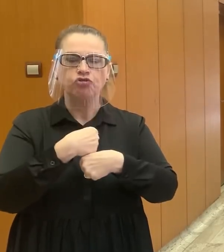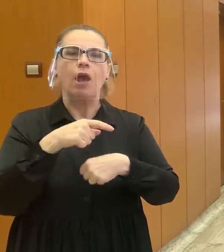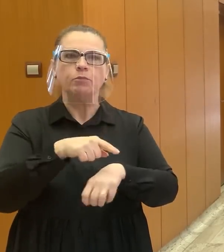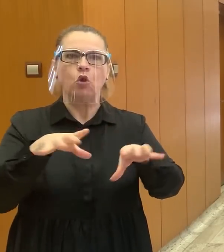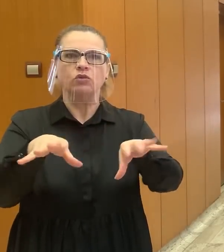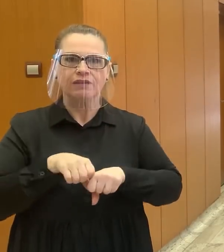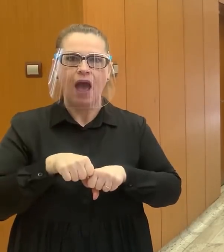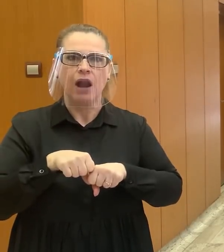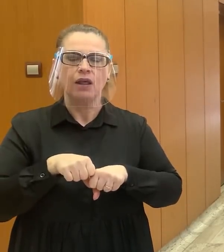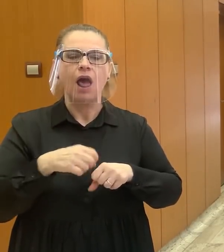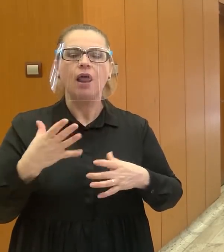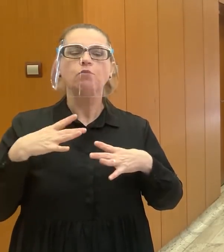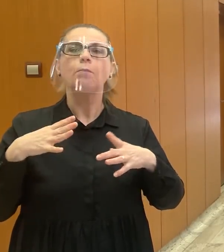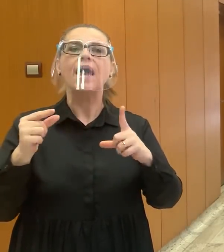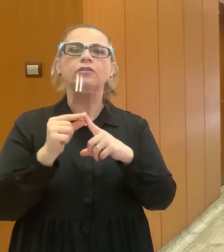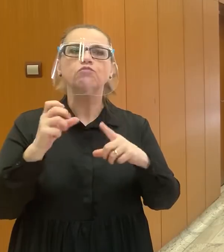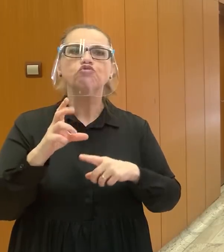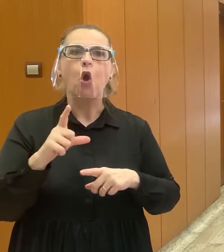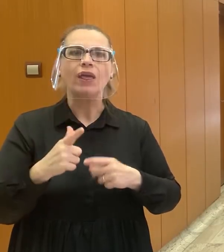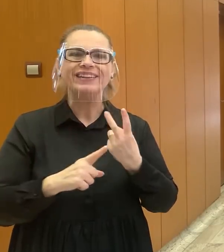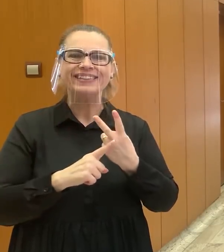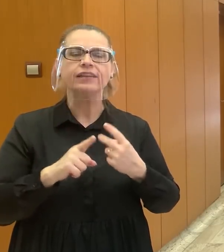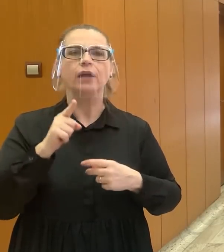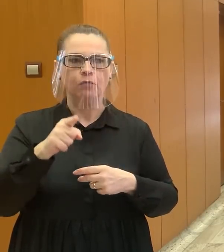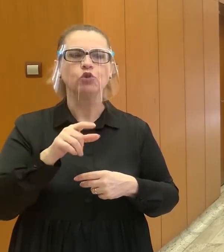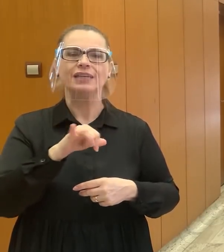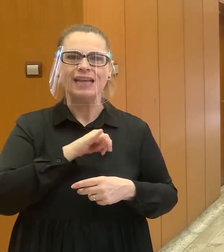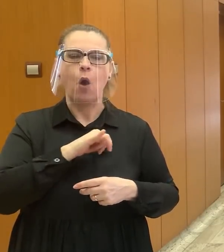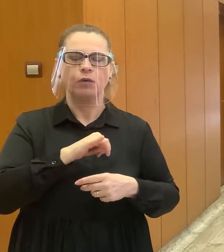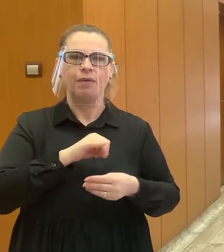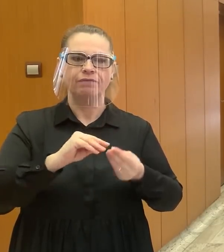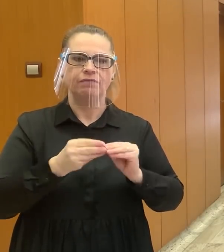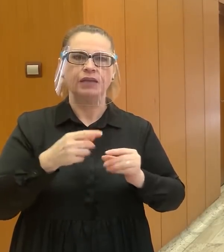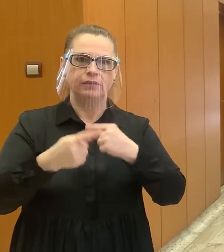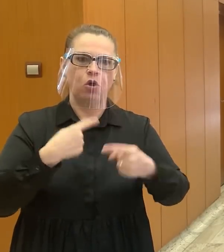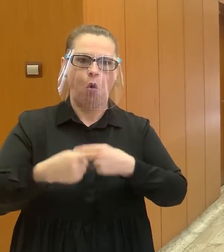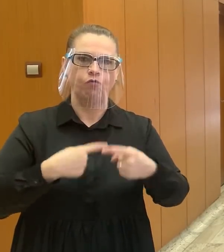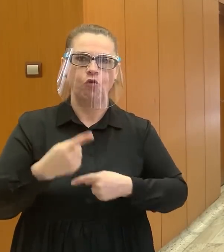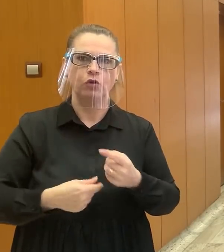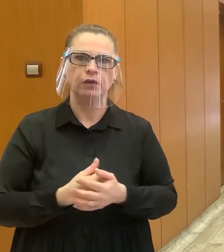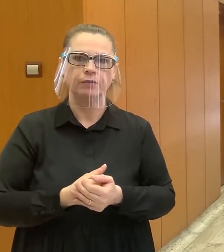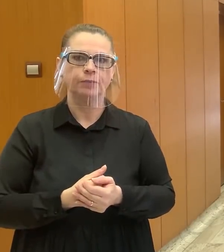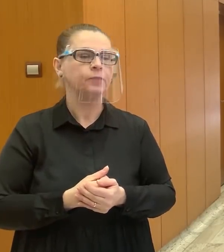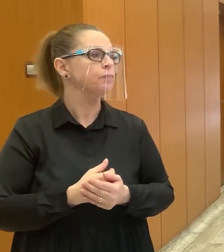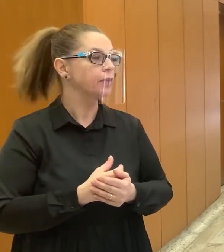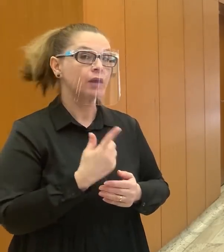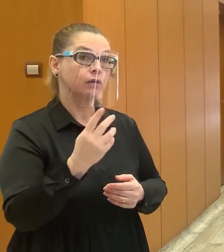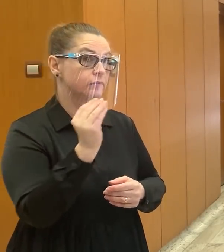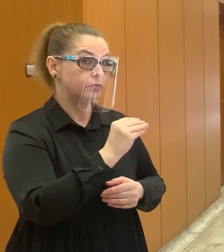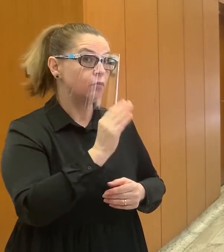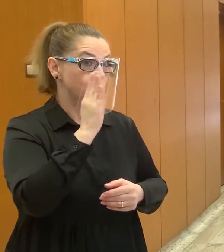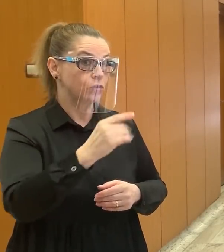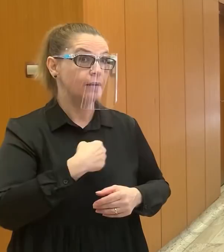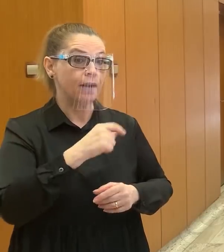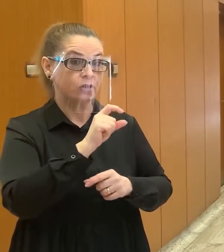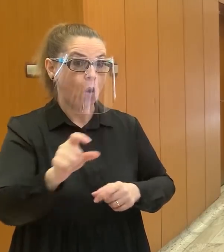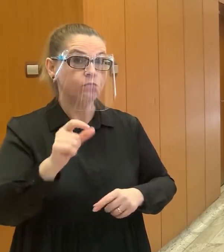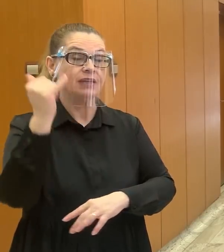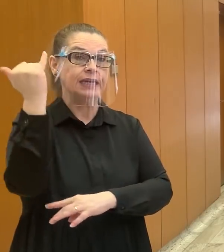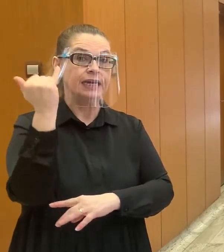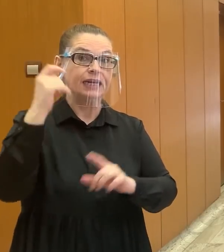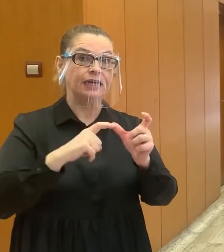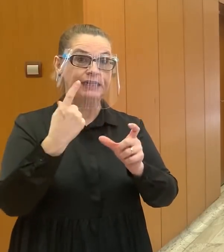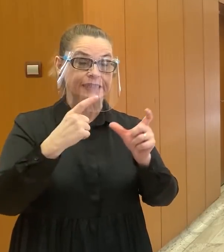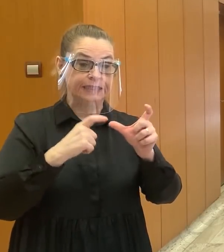Alebo si myslím, že pán Pčolínsky bude mať čo povedať veľmi zaujímavé k tejto kauze. Čiže budeme mať obvineného riaditeľa SIS,